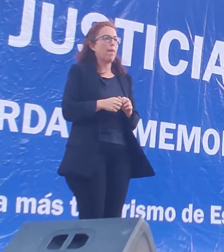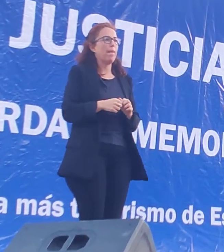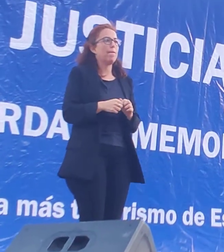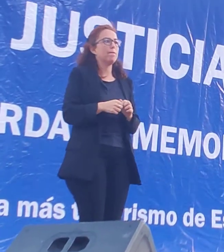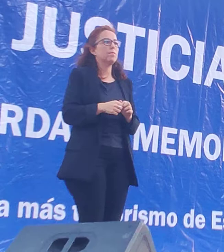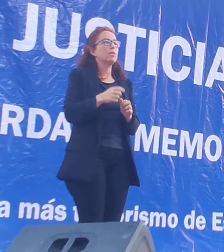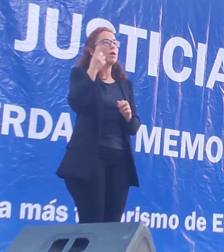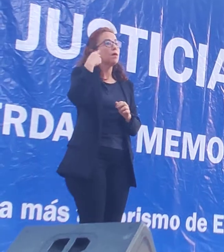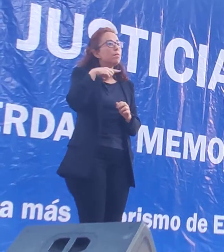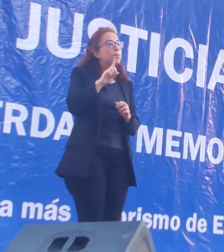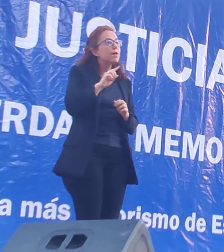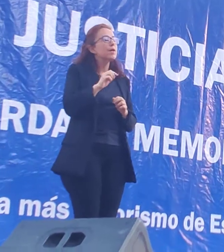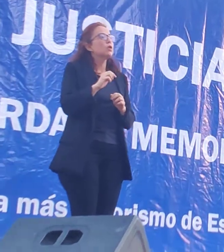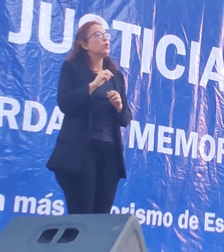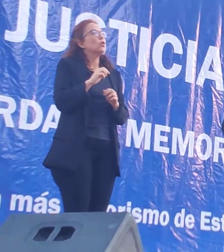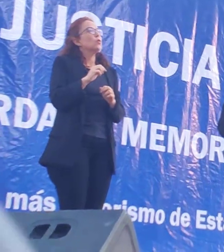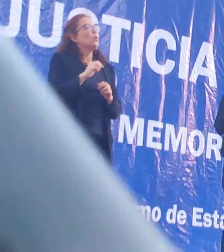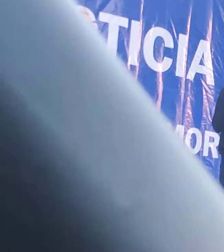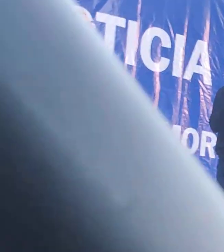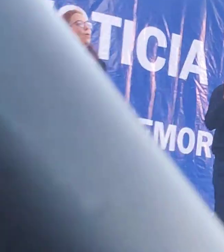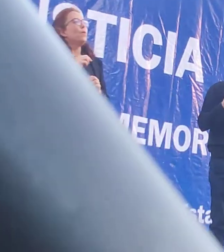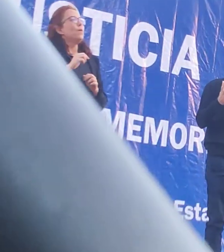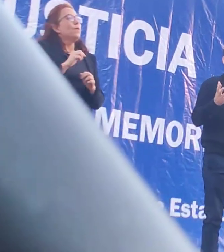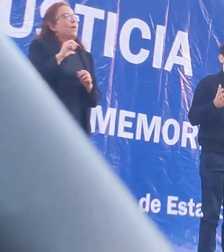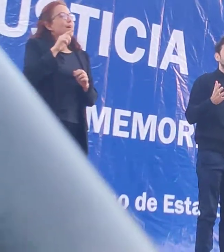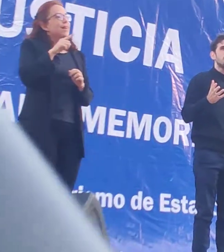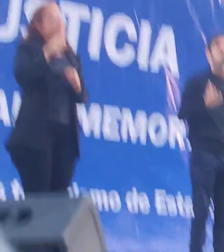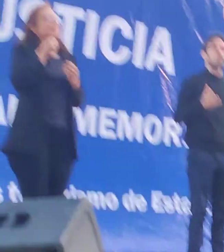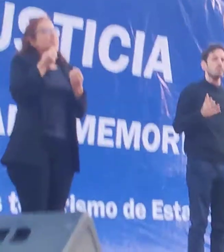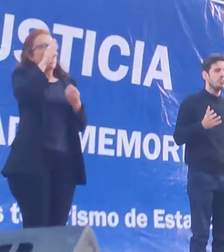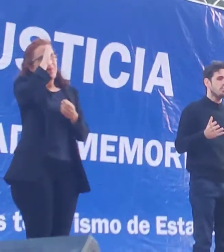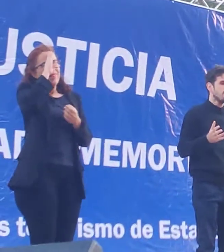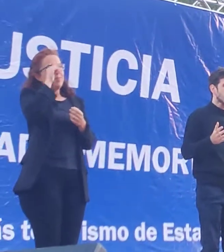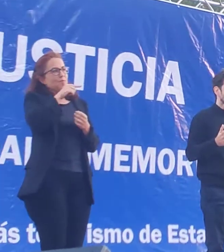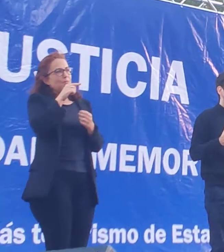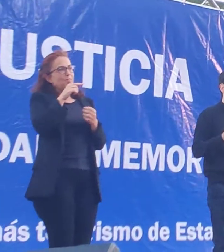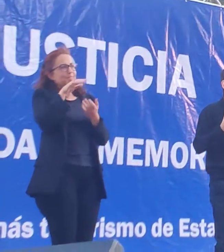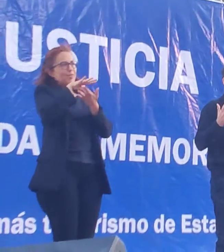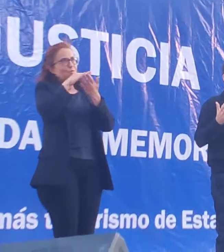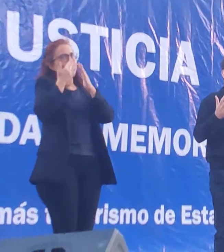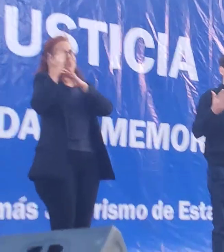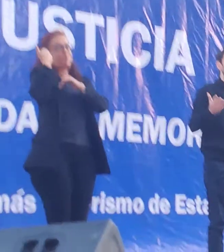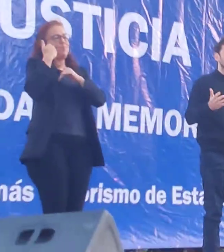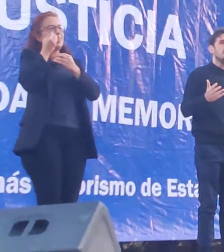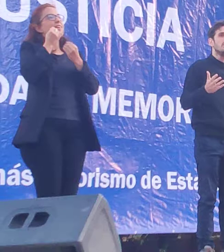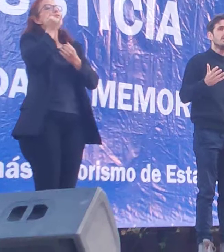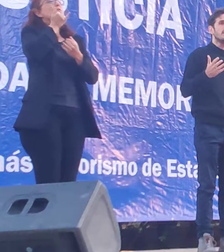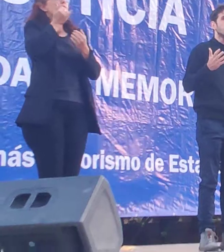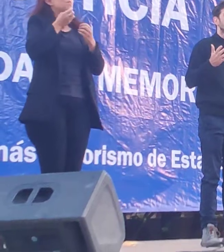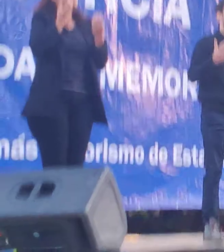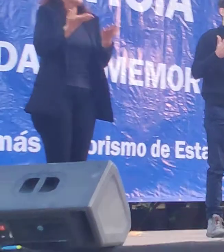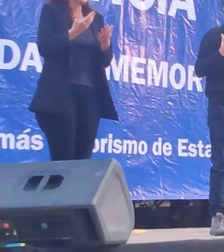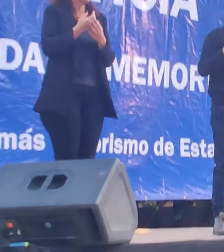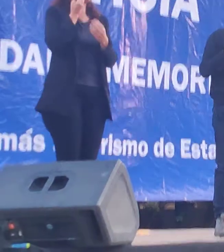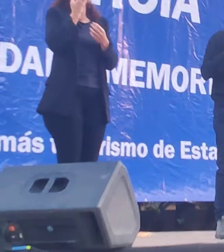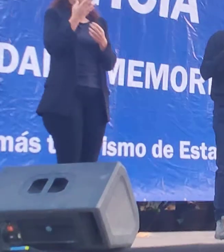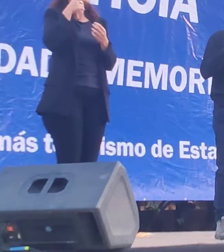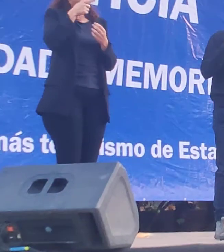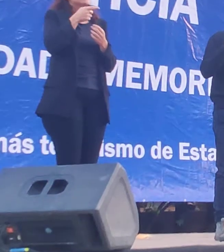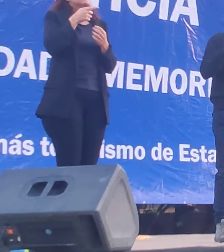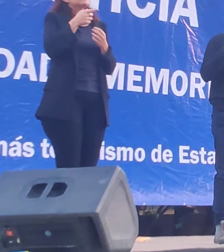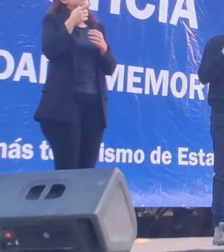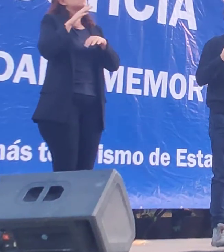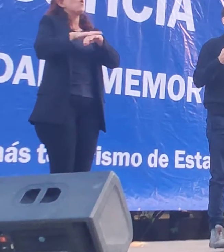Pero lo que es más importante, la pequeña moraleja de este episodio, es que reveló que, en definitiva,